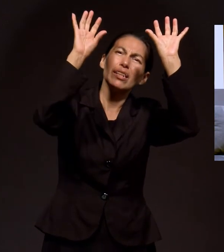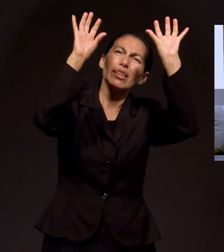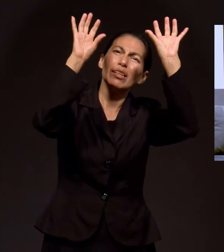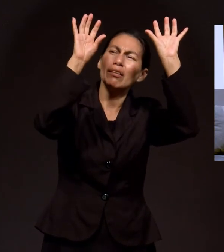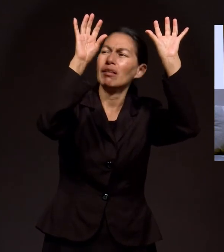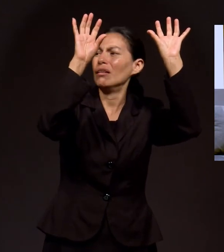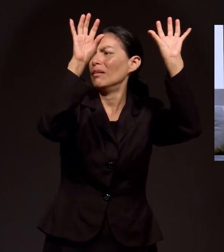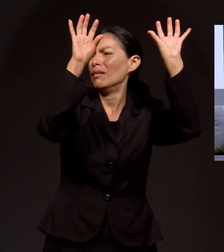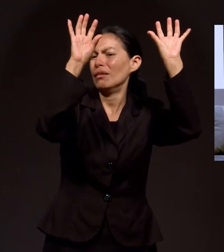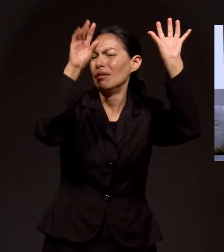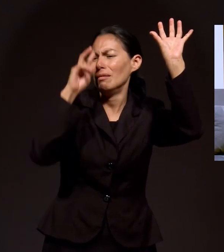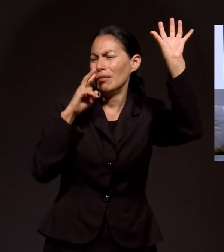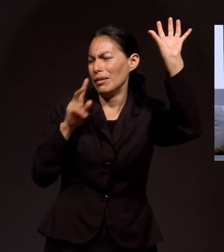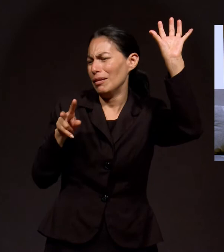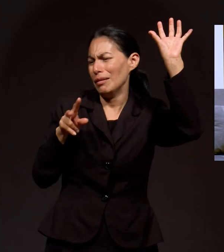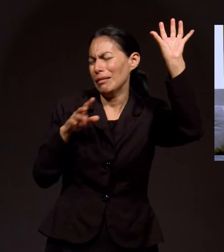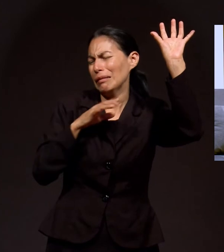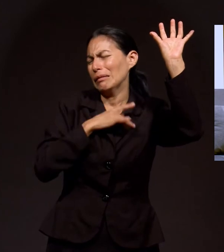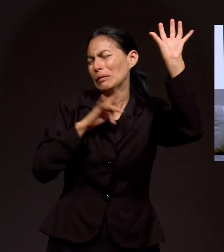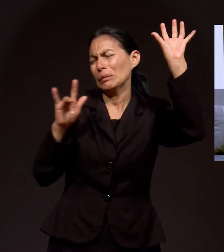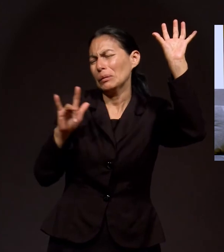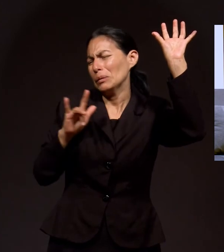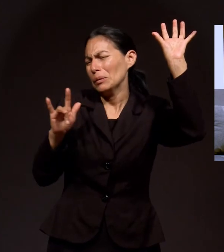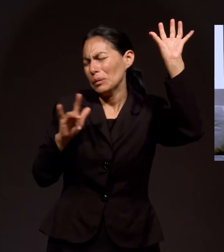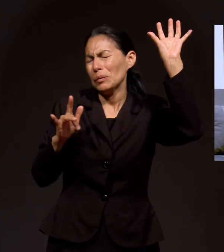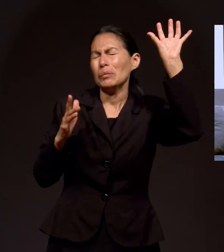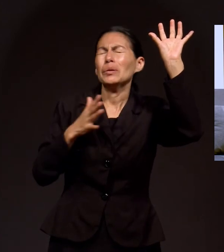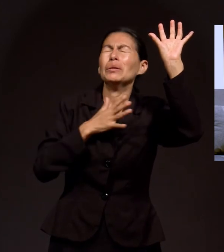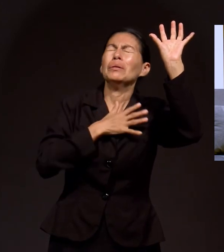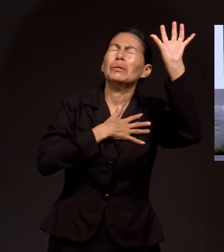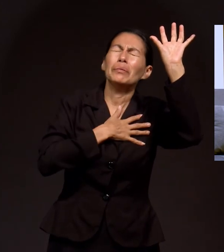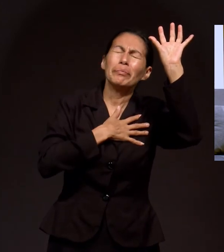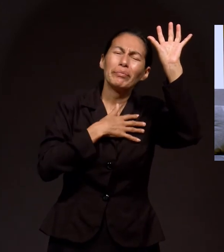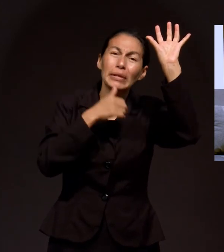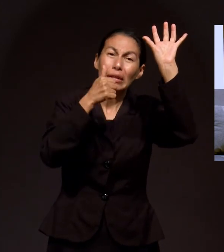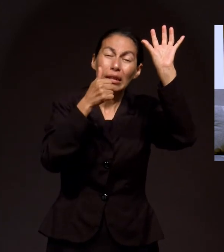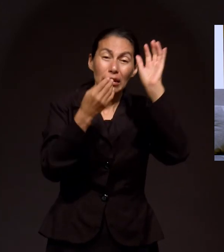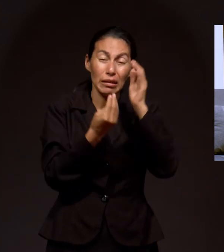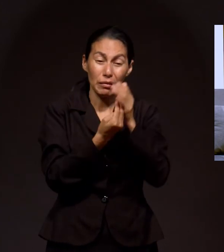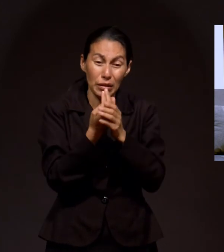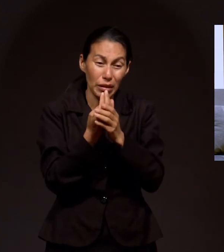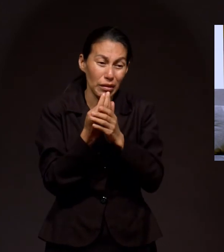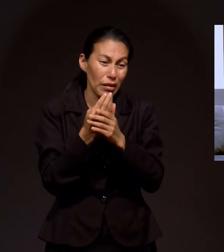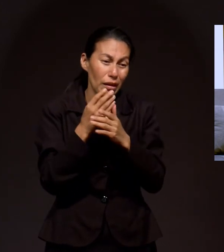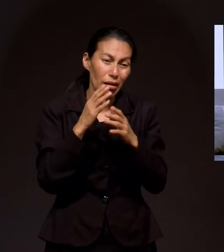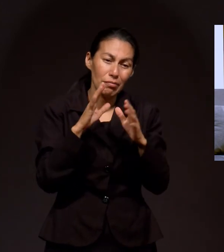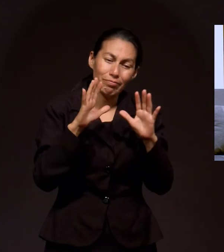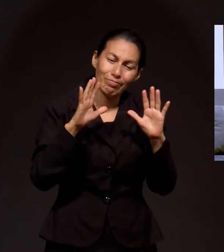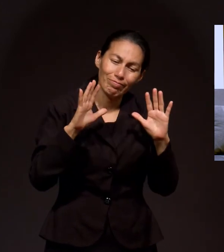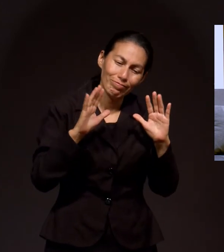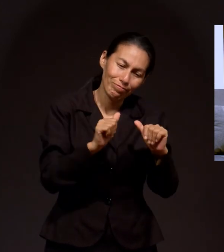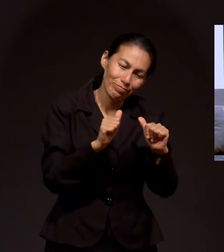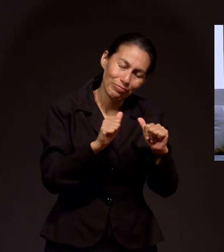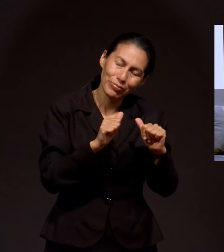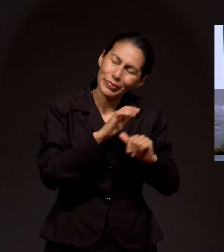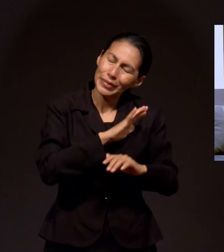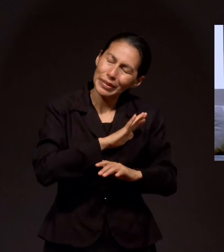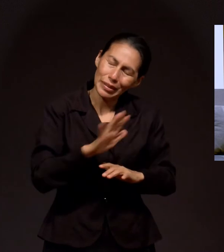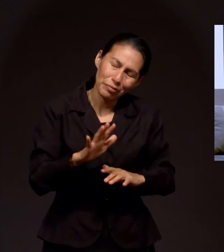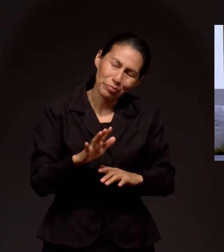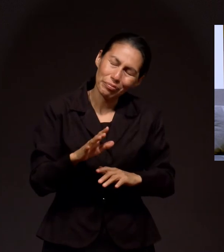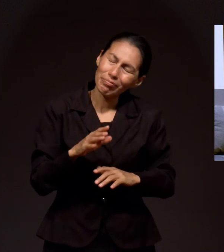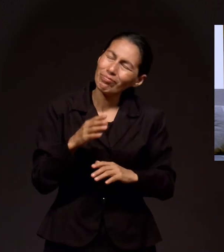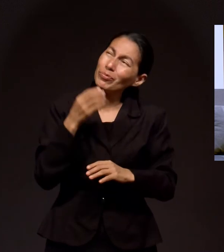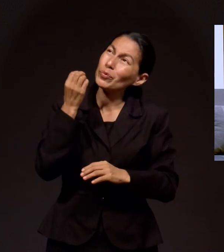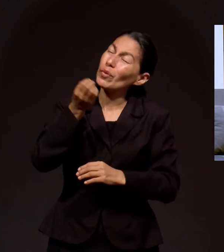mira, se pone a llorar. Me dice, te amo, yo me despido de ella. Y los cuatro nos despedimos casi a las 6 de la mañana. Lloramos y le dijimos, Dios,